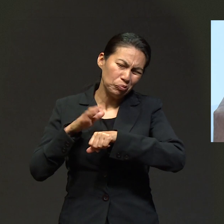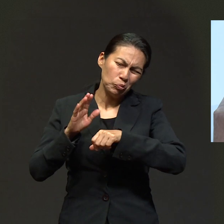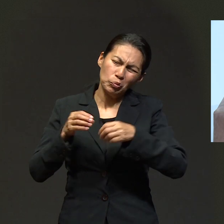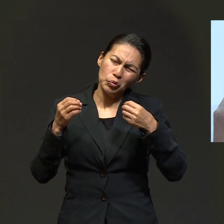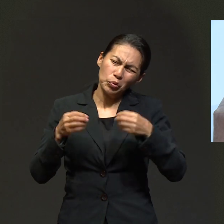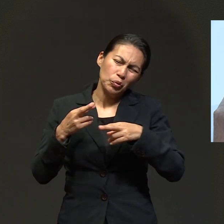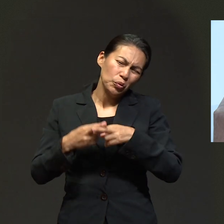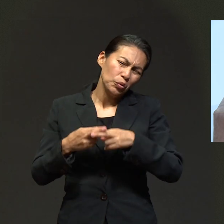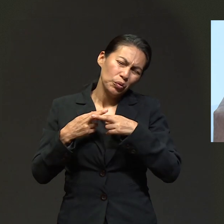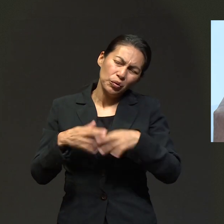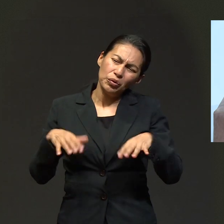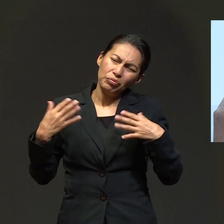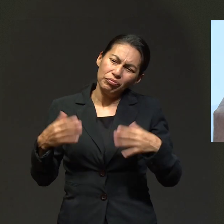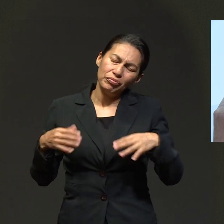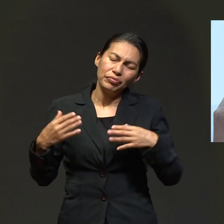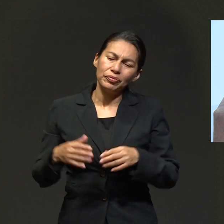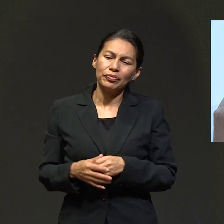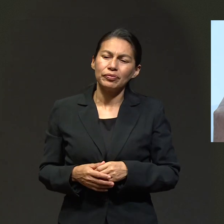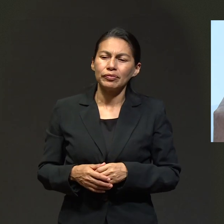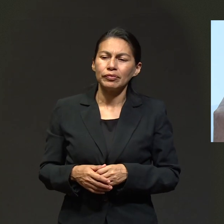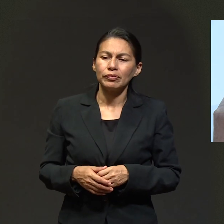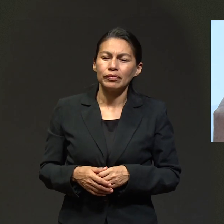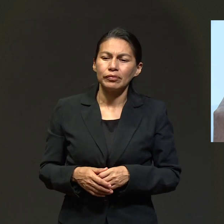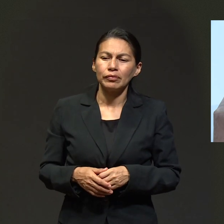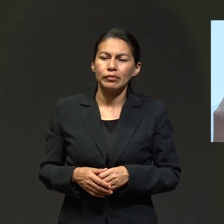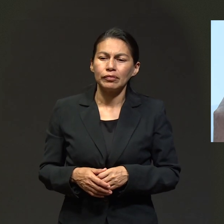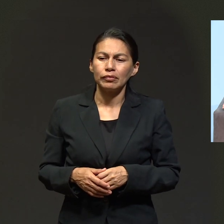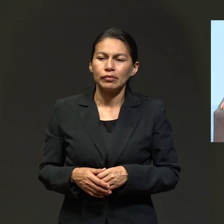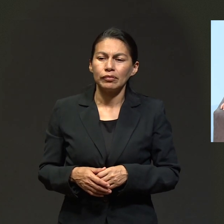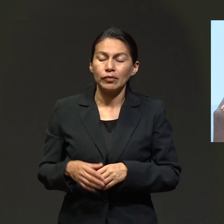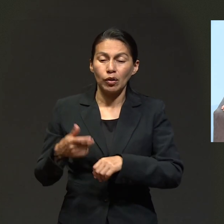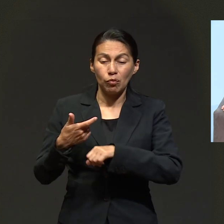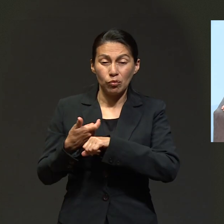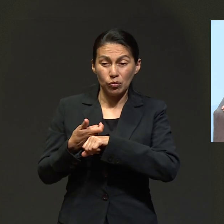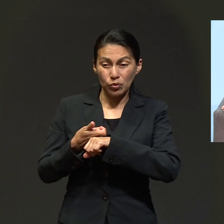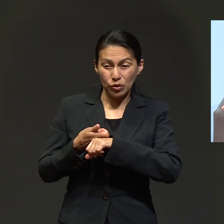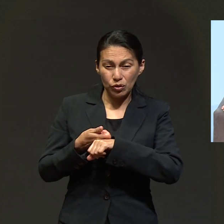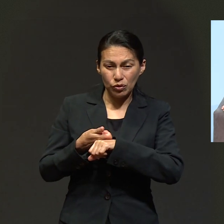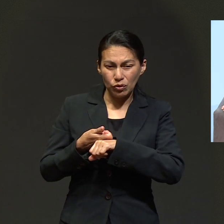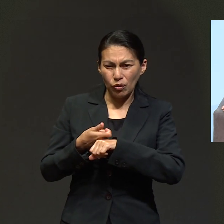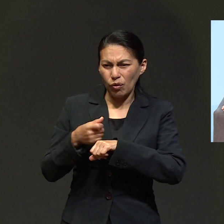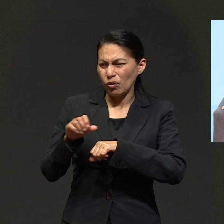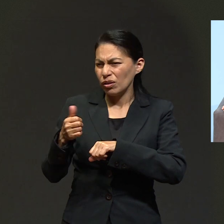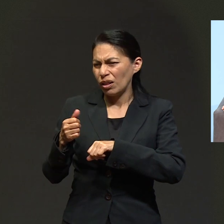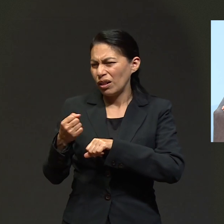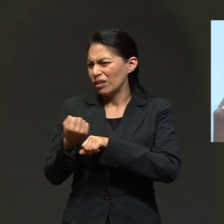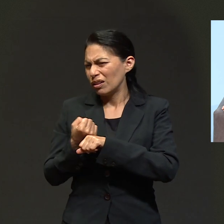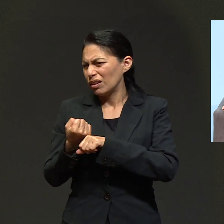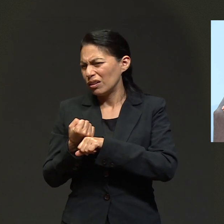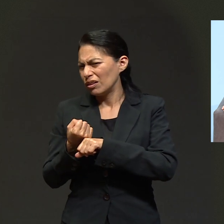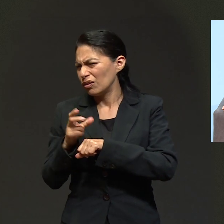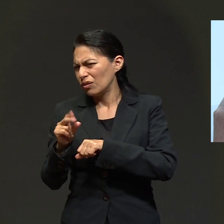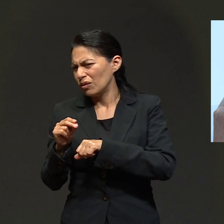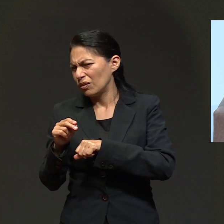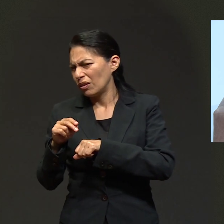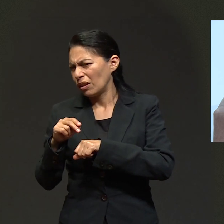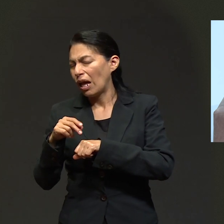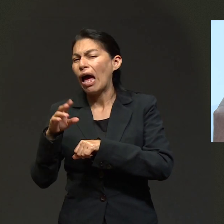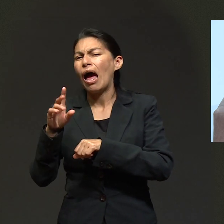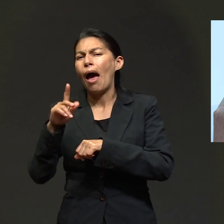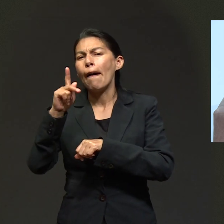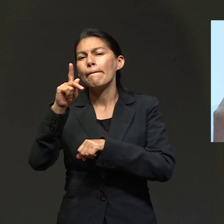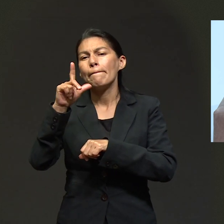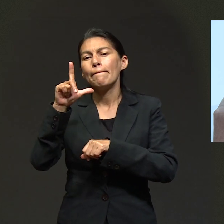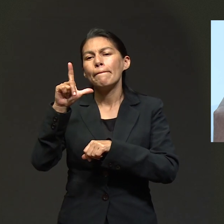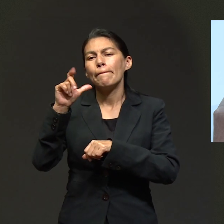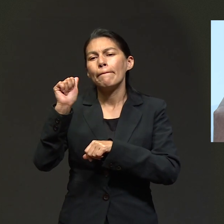sanguínea. He llevado muchas unidades. Me han puesto, ¿cómo se llama? La otra que no es